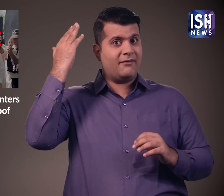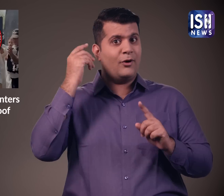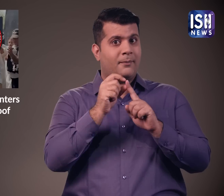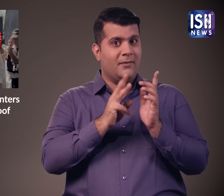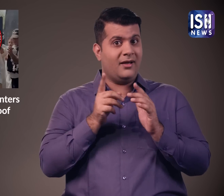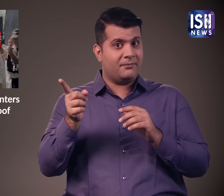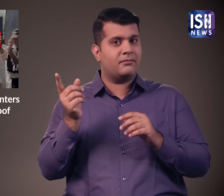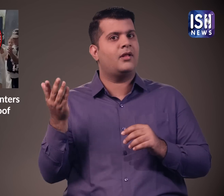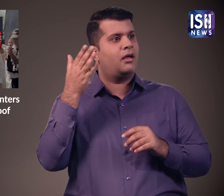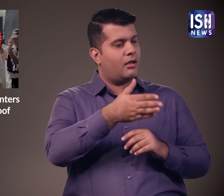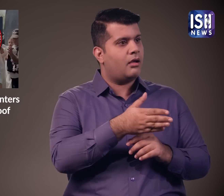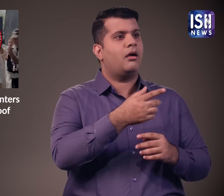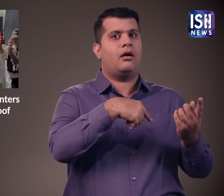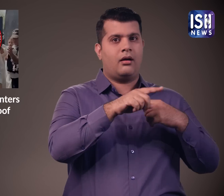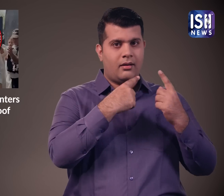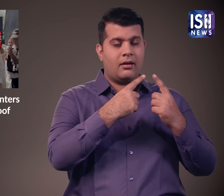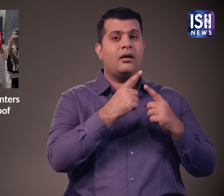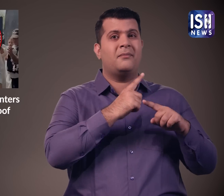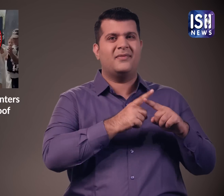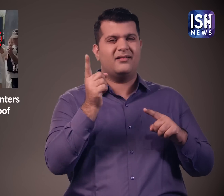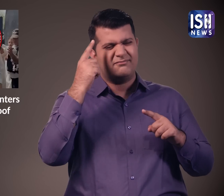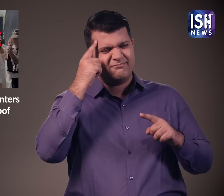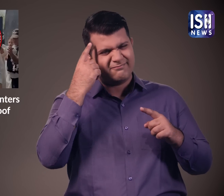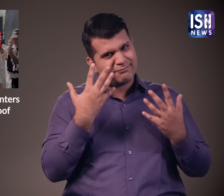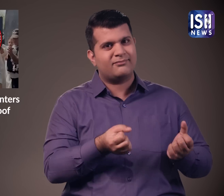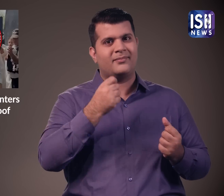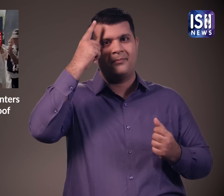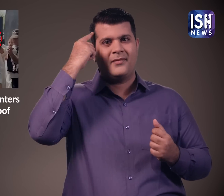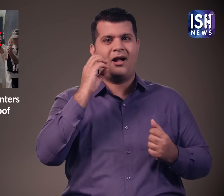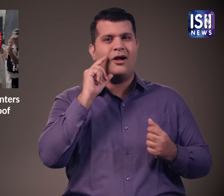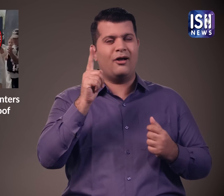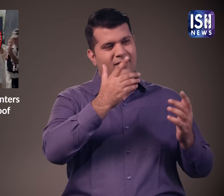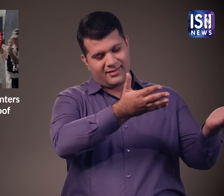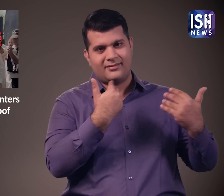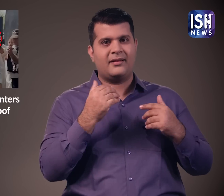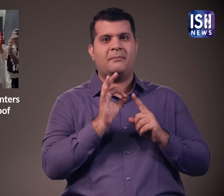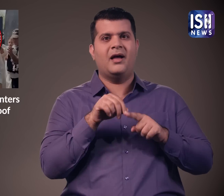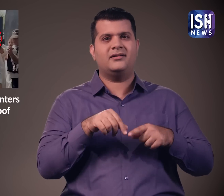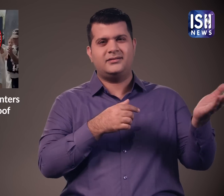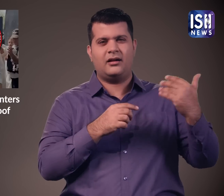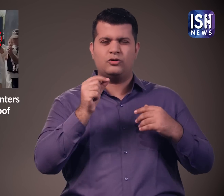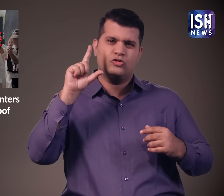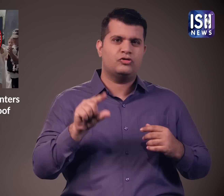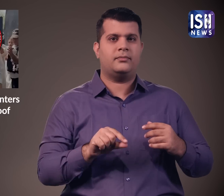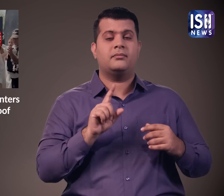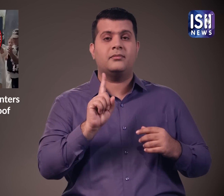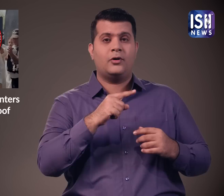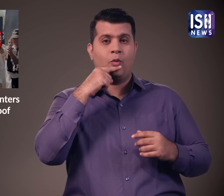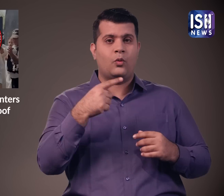उन्होंने रूस के साथ बैटक की और पाकिस्तान के लिए चूट की उमीद की हाला कि रूस सहमत नहीं था और